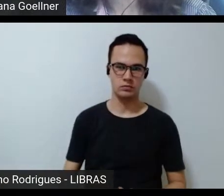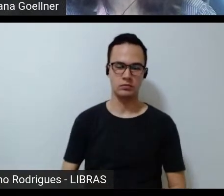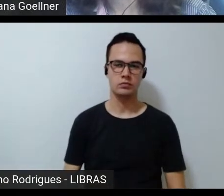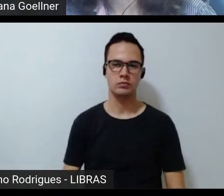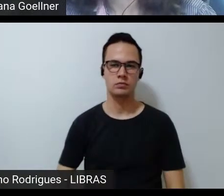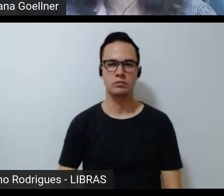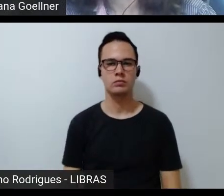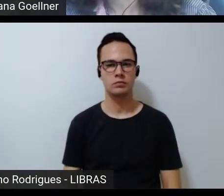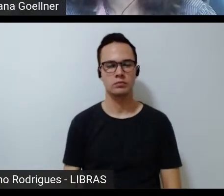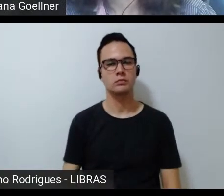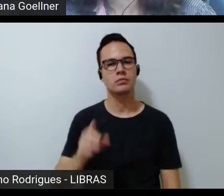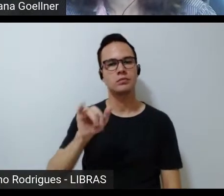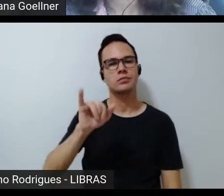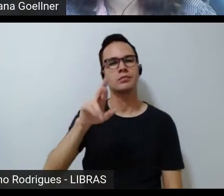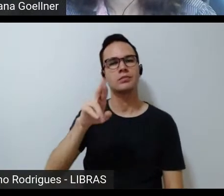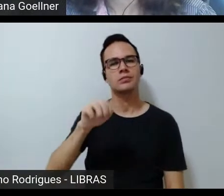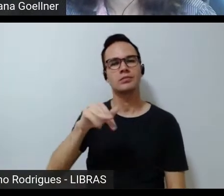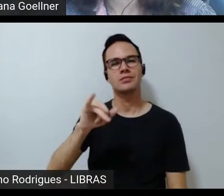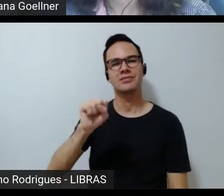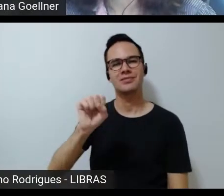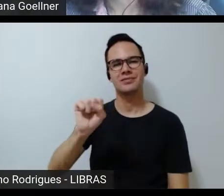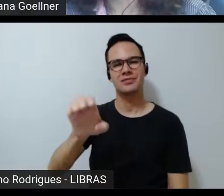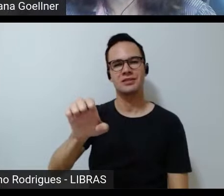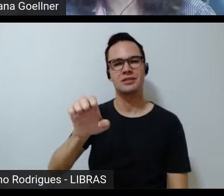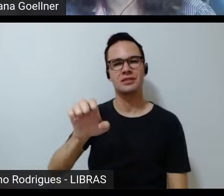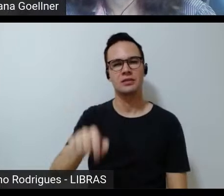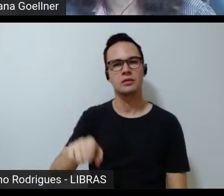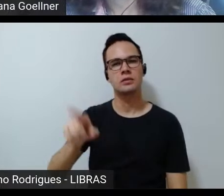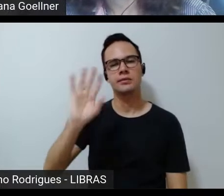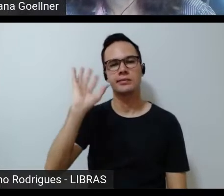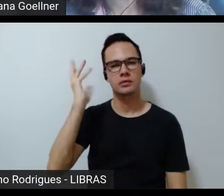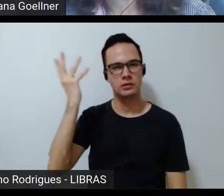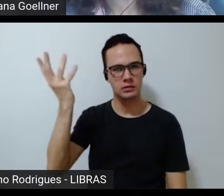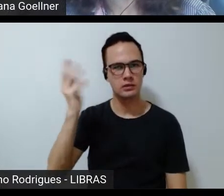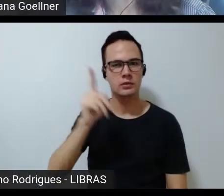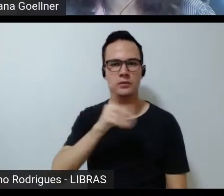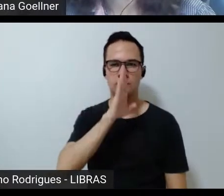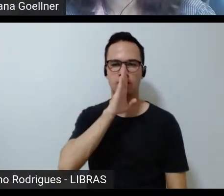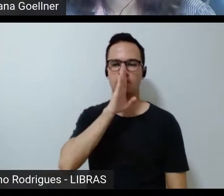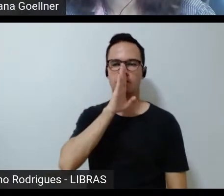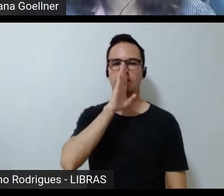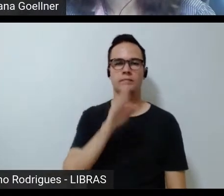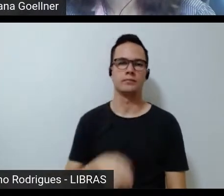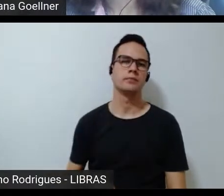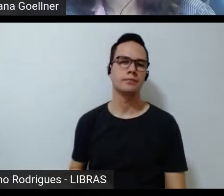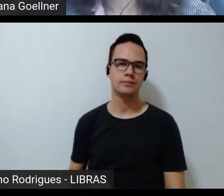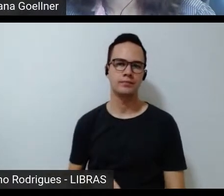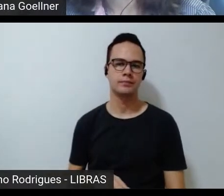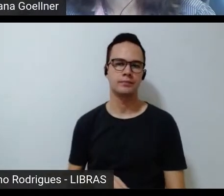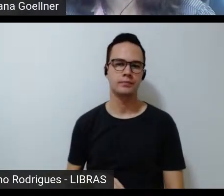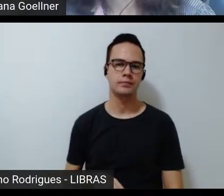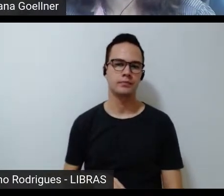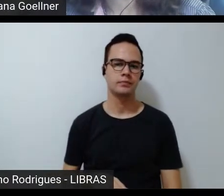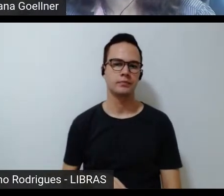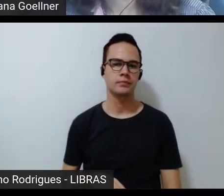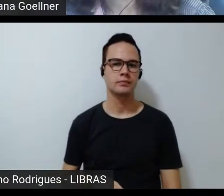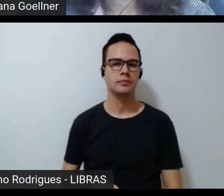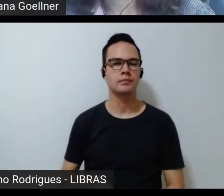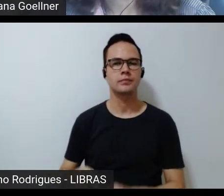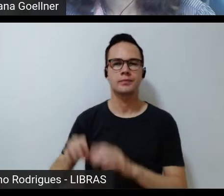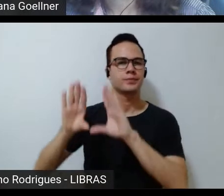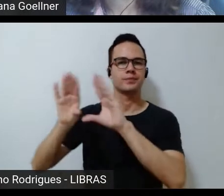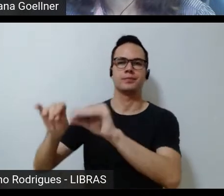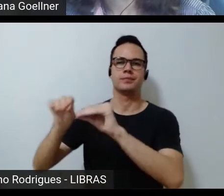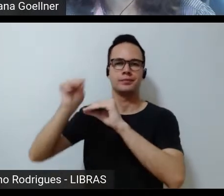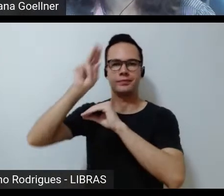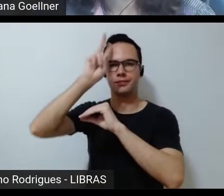A Irenice é um caso clássico do silenciamento e do apagamento de uma